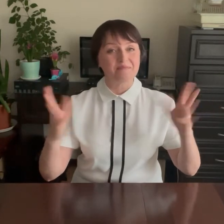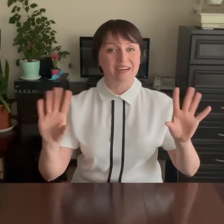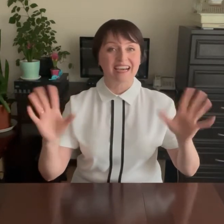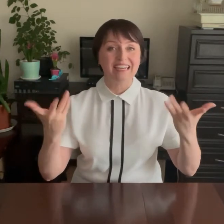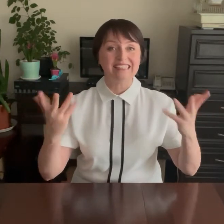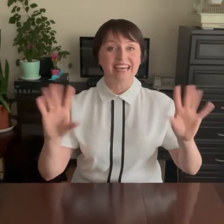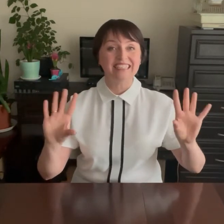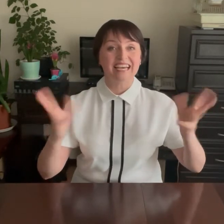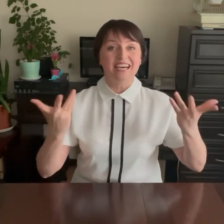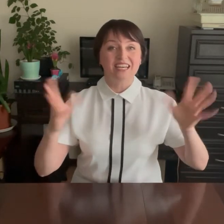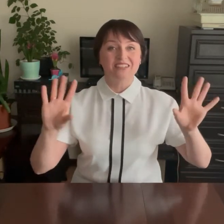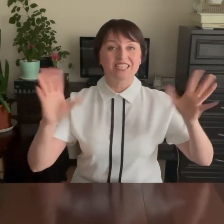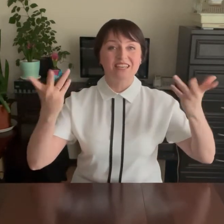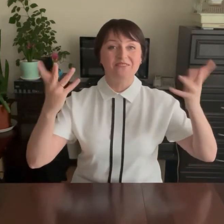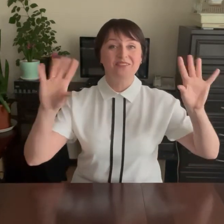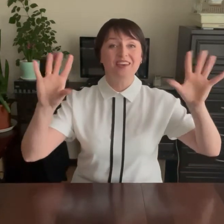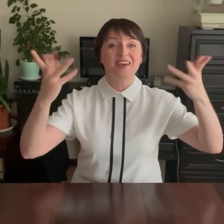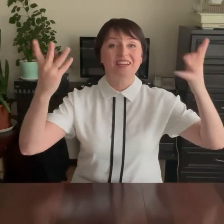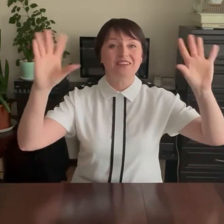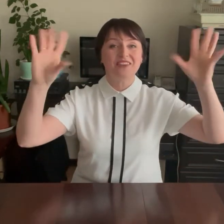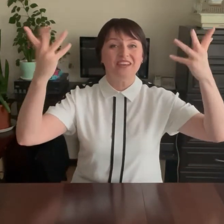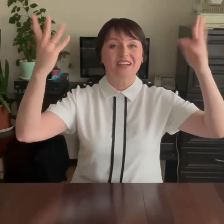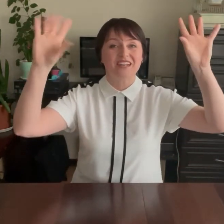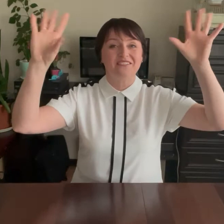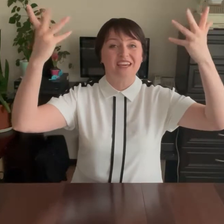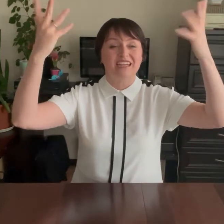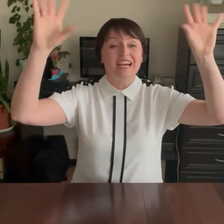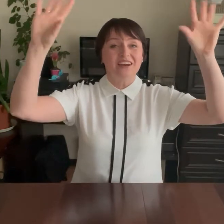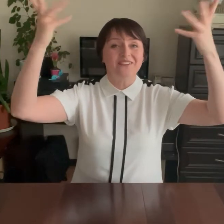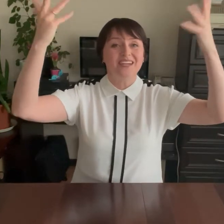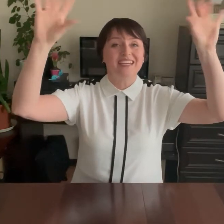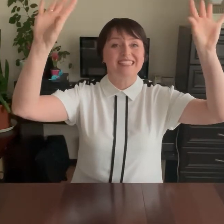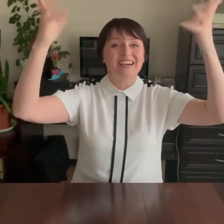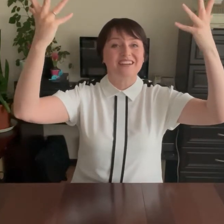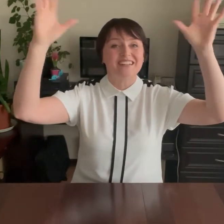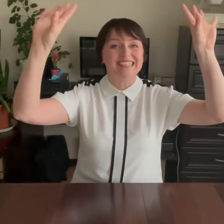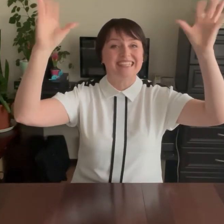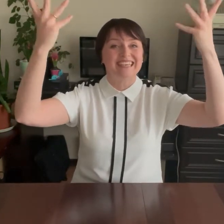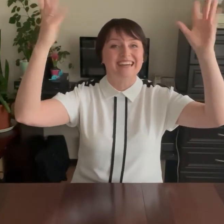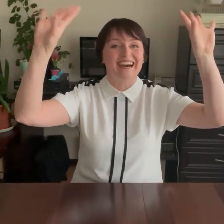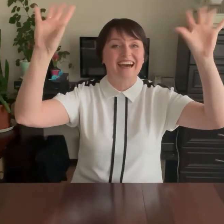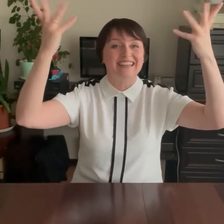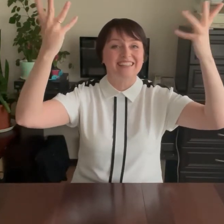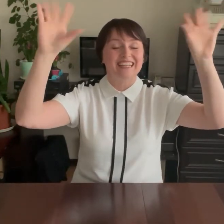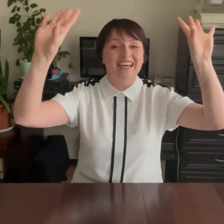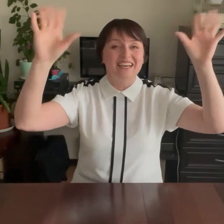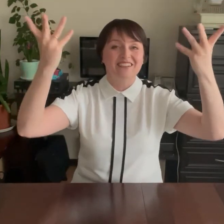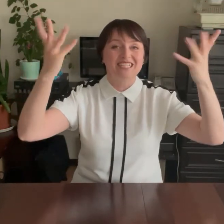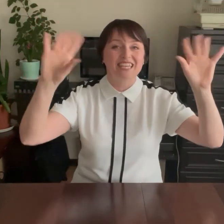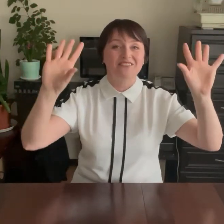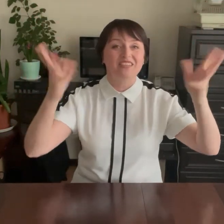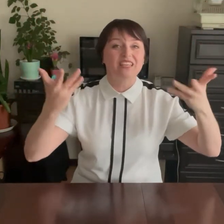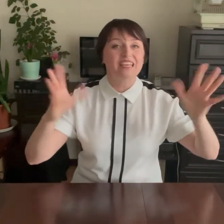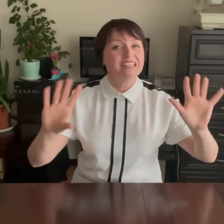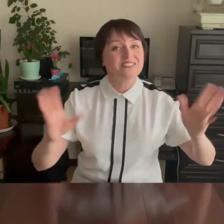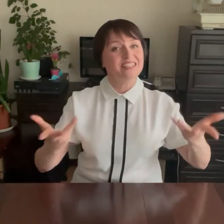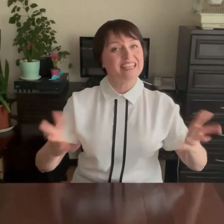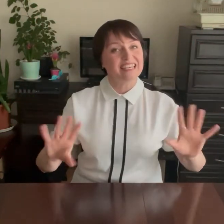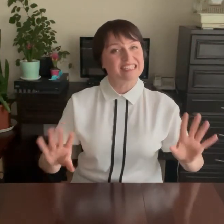показать! Ручки вверх-вверх-вверх высоко сияют! Ручки вниз-вниз